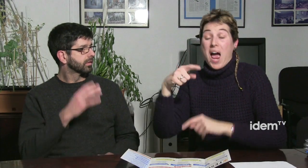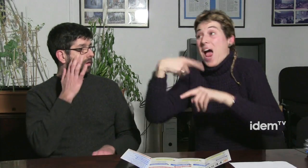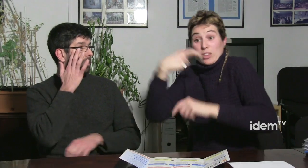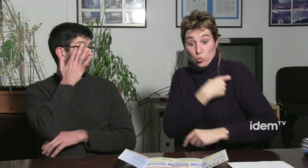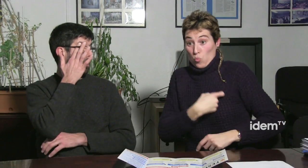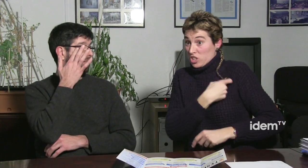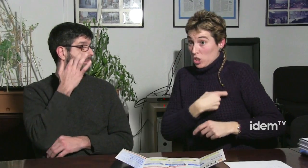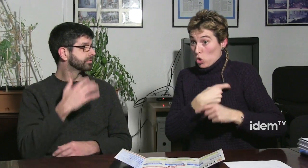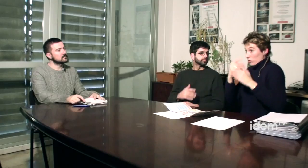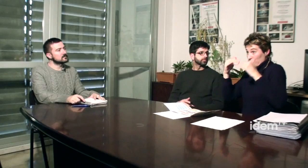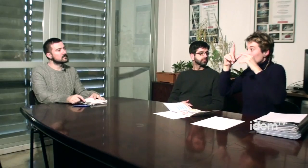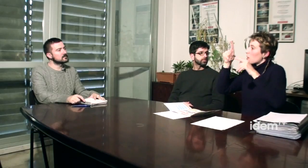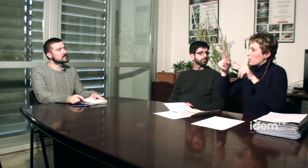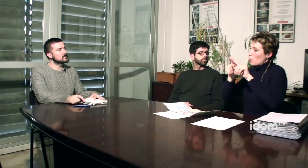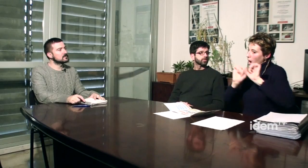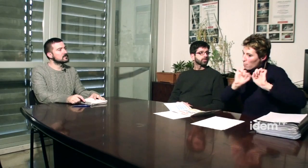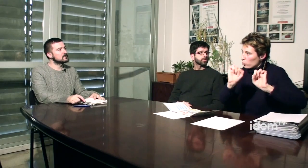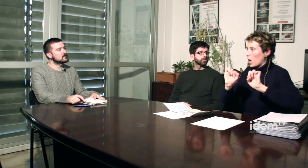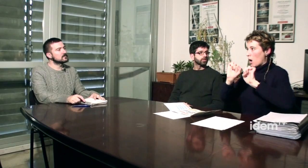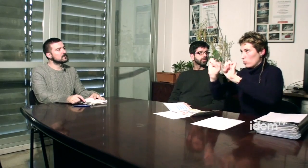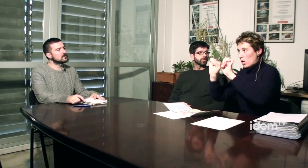això que hem dit abans a les diades de les diferents comissions